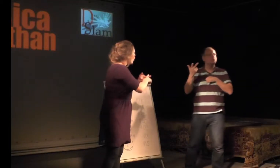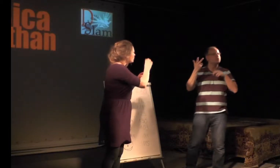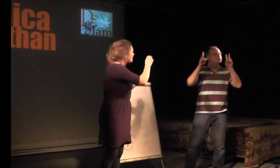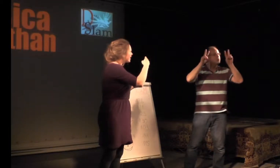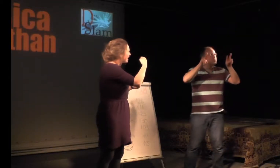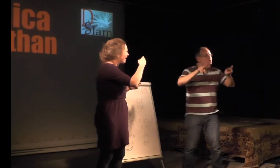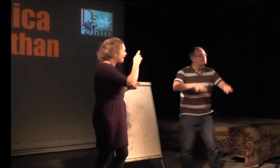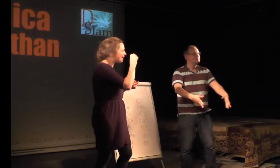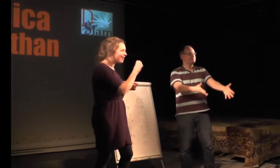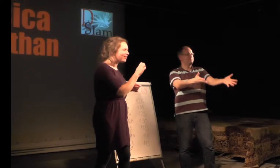wie viele Punkte?